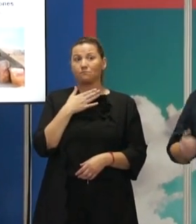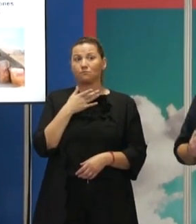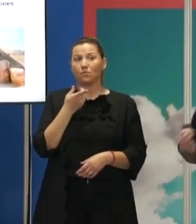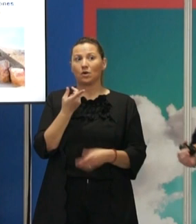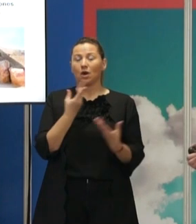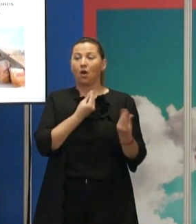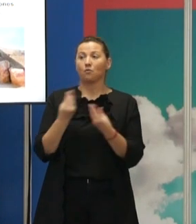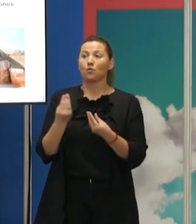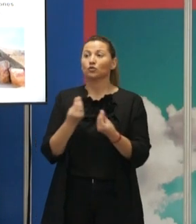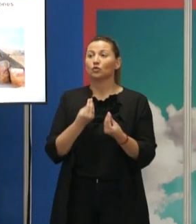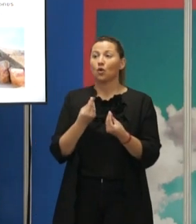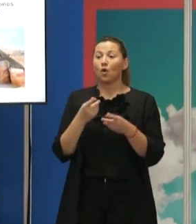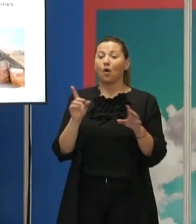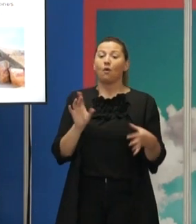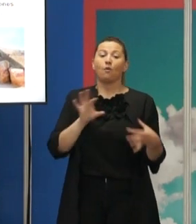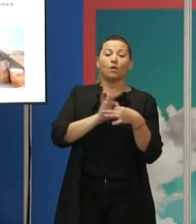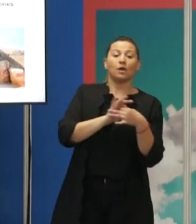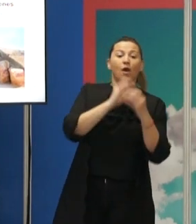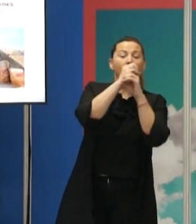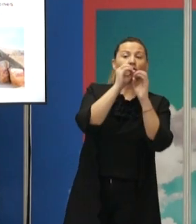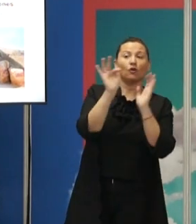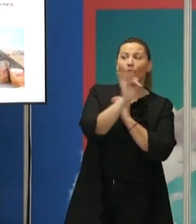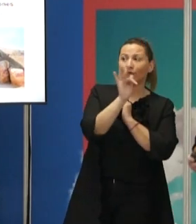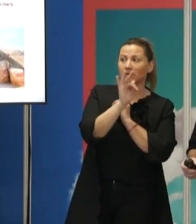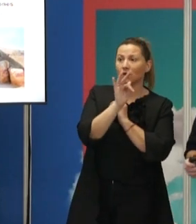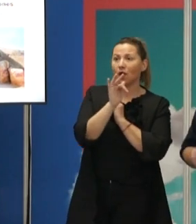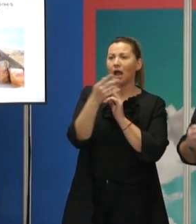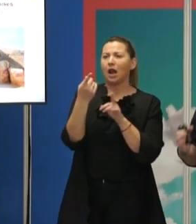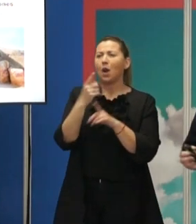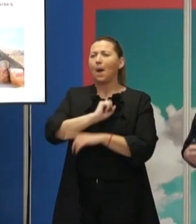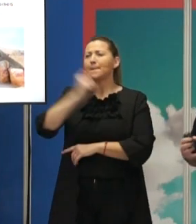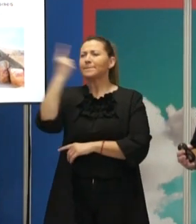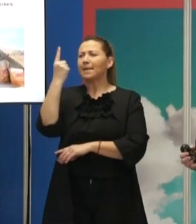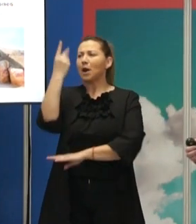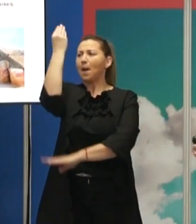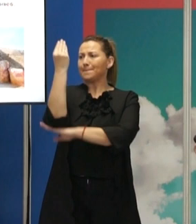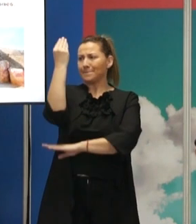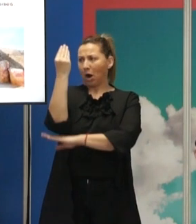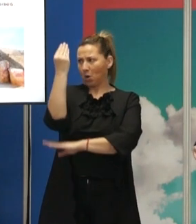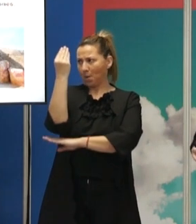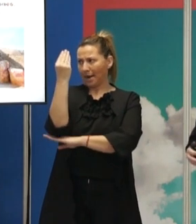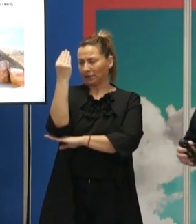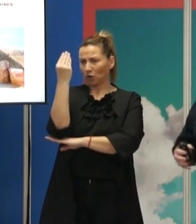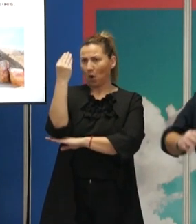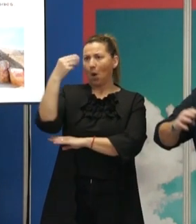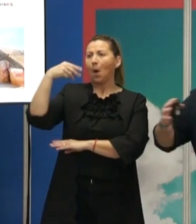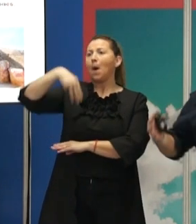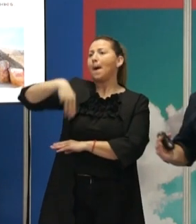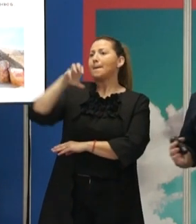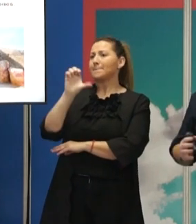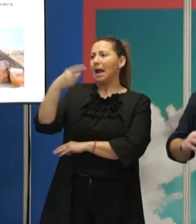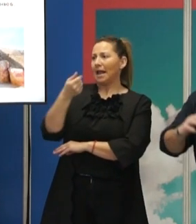tiene mucho que ver con la parte astrofísica. Se construyen diversos, los primeros monumentos megalíticos, que son